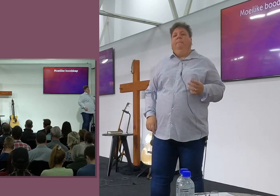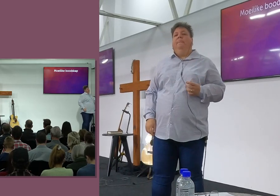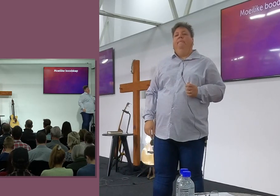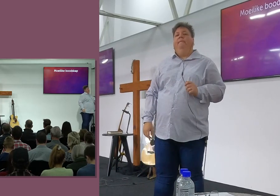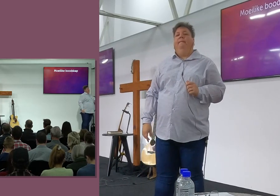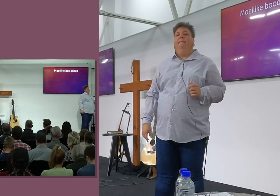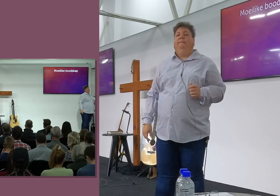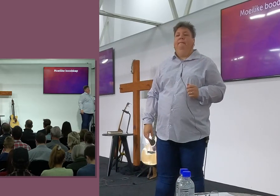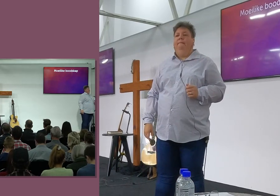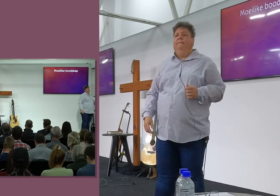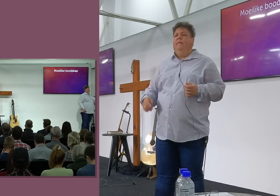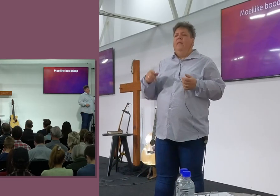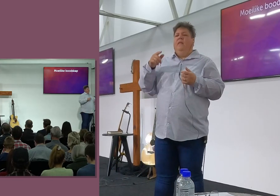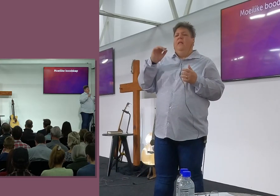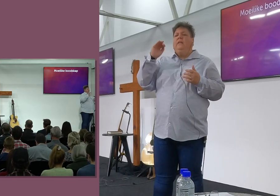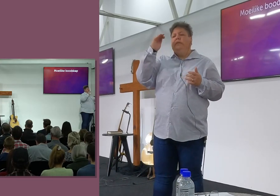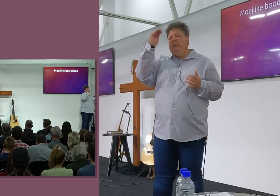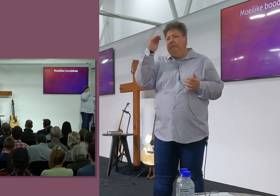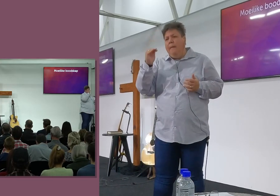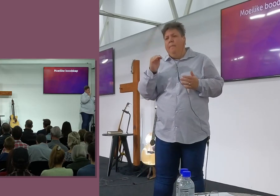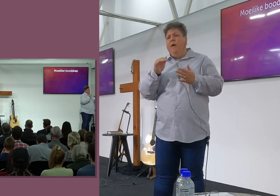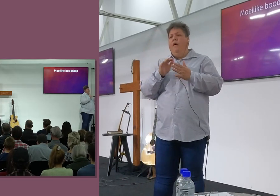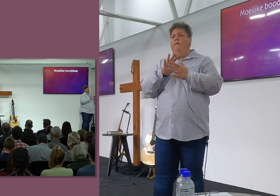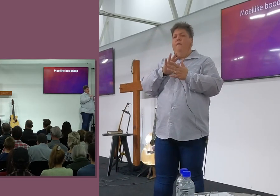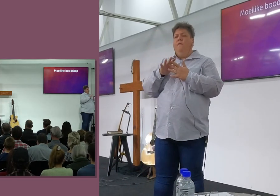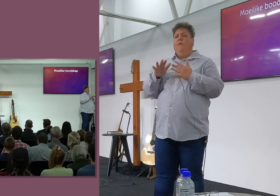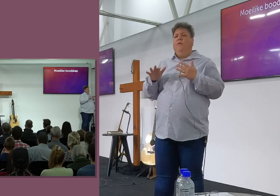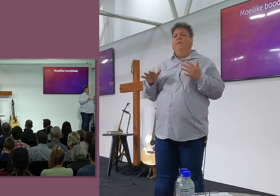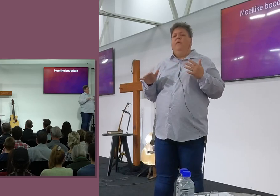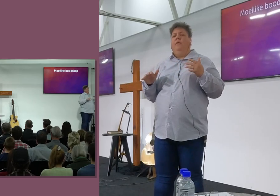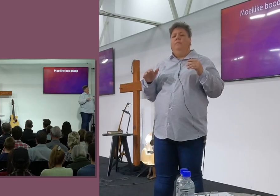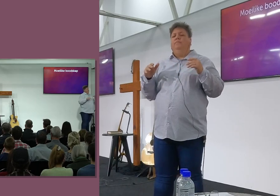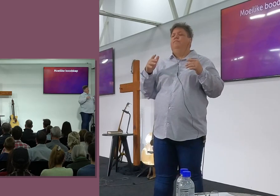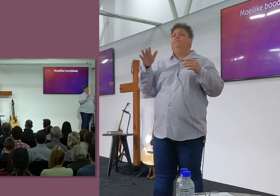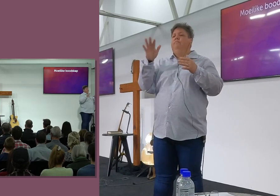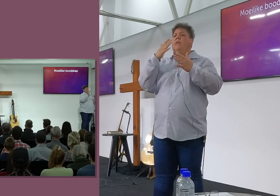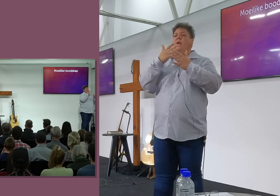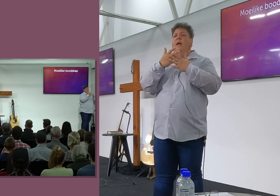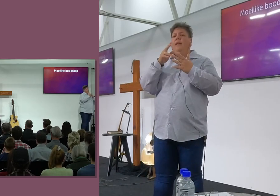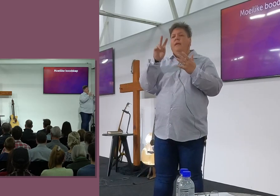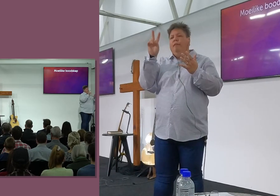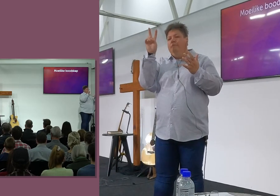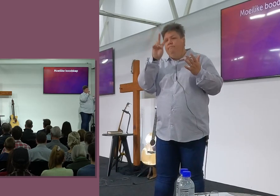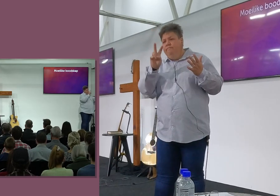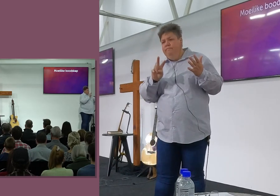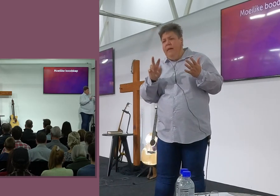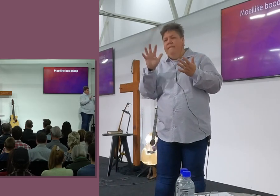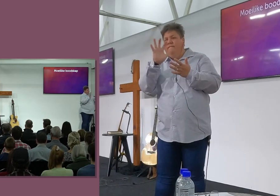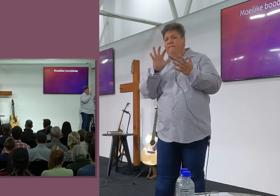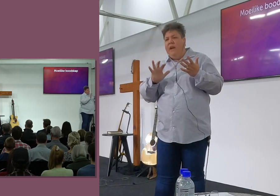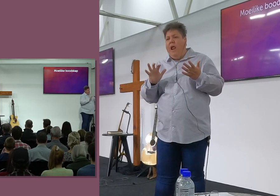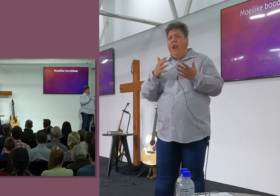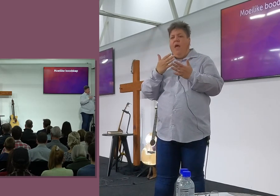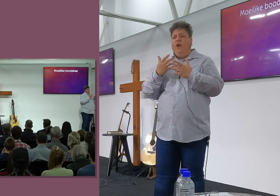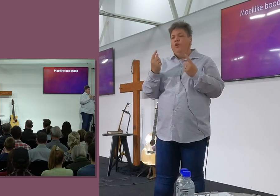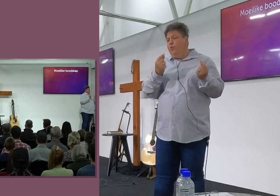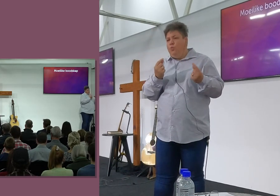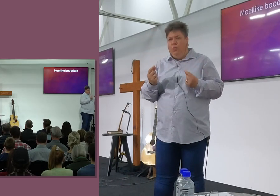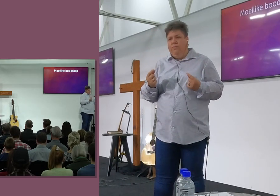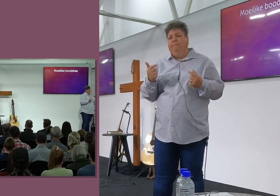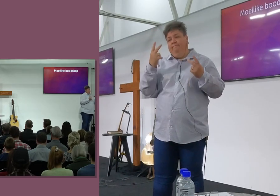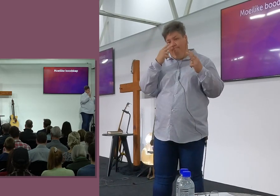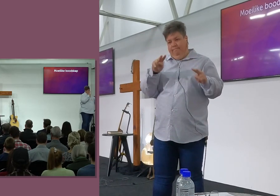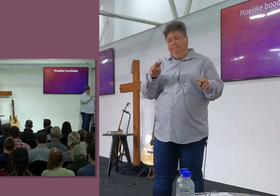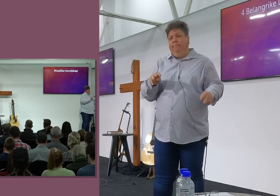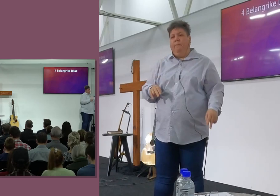Dit het nie een vloe nie, Dit het nie stappen nie, Dit is amper loostane gedagtes, Rond om hierdie verhaal, Wat ons elke keer iets uit gaan leren, Is